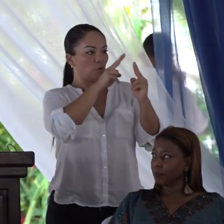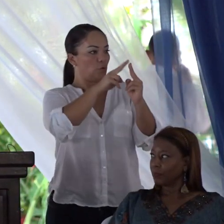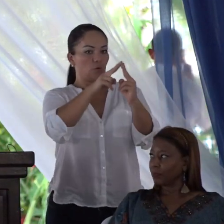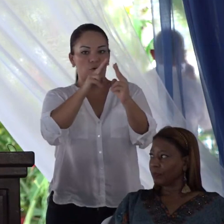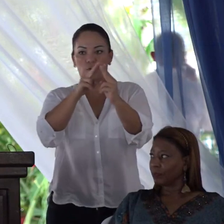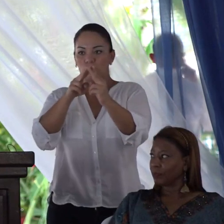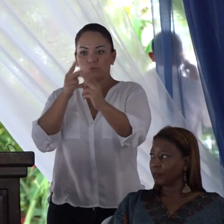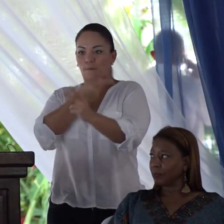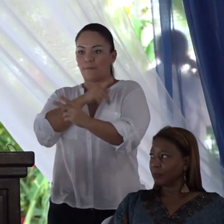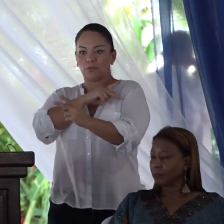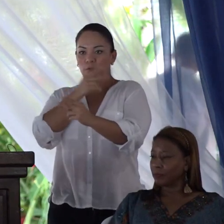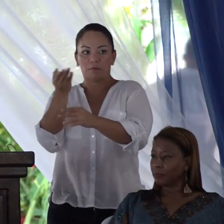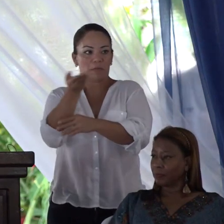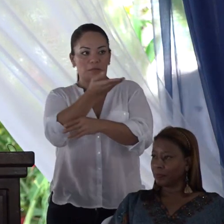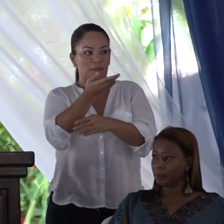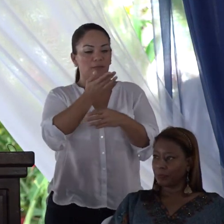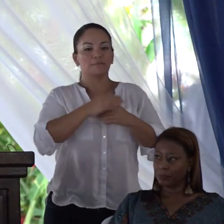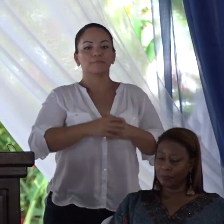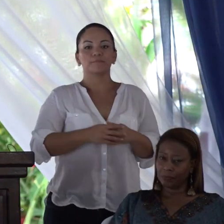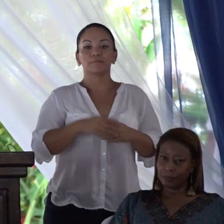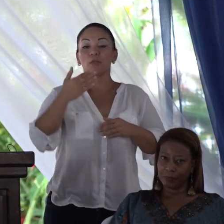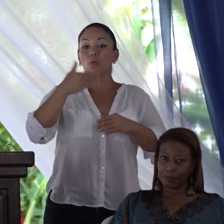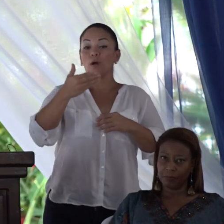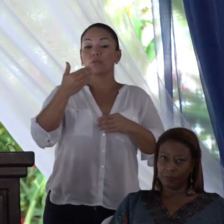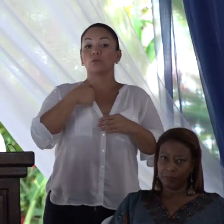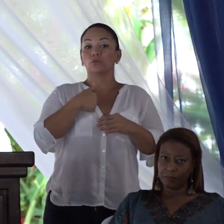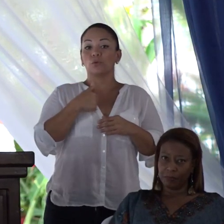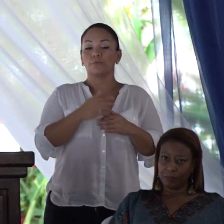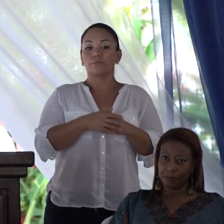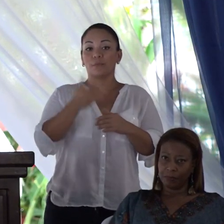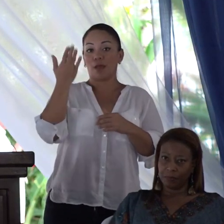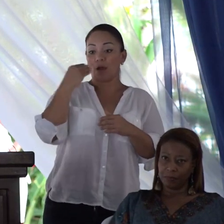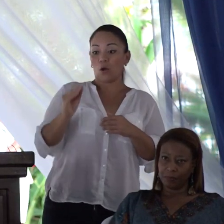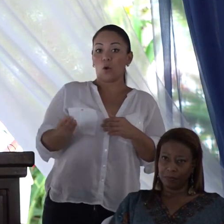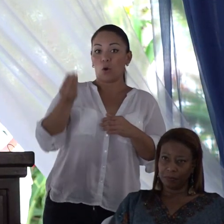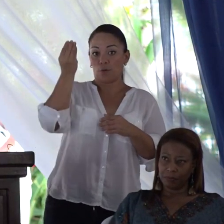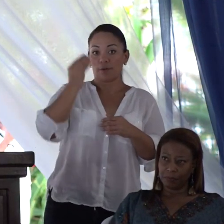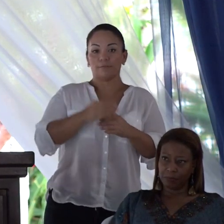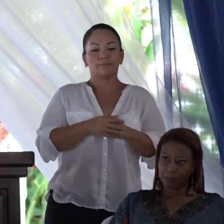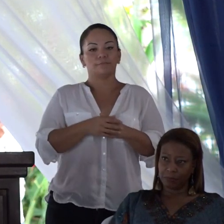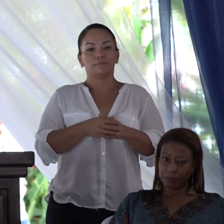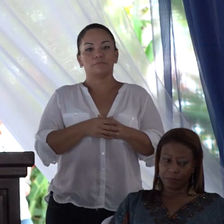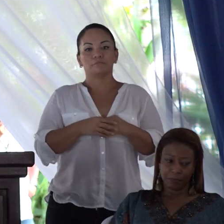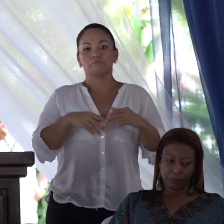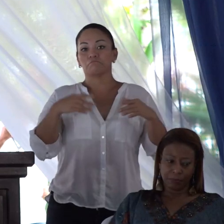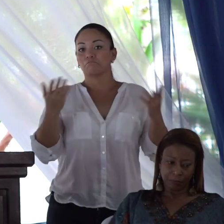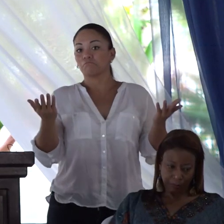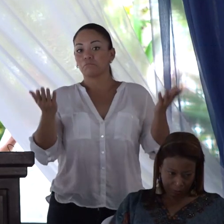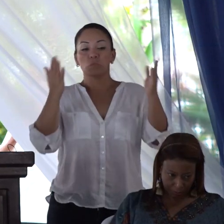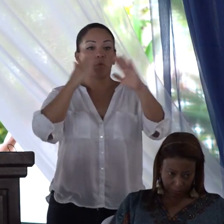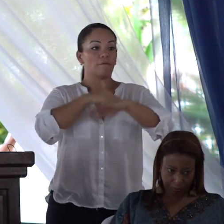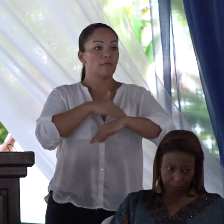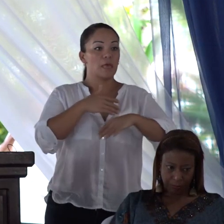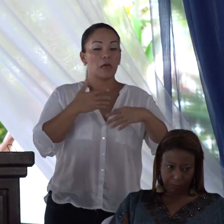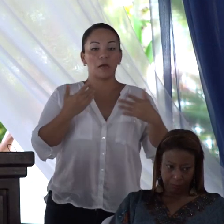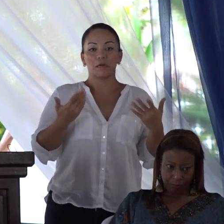personalmente. Cuando yo estaba joven y no había puente